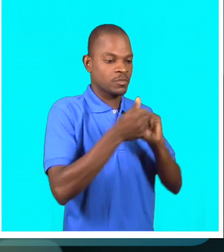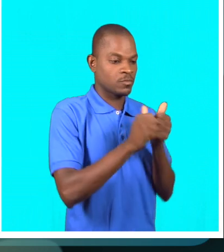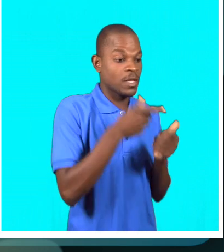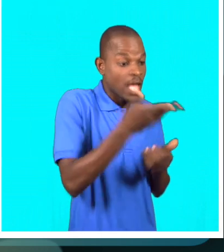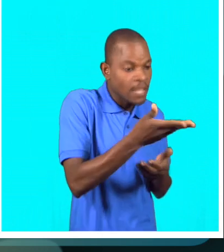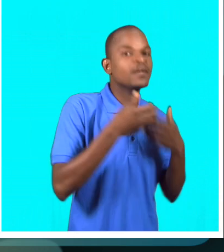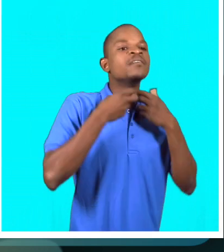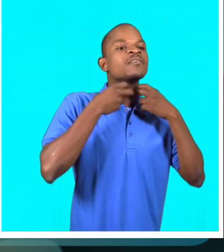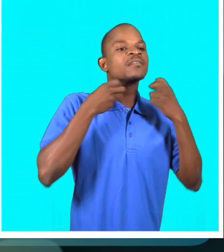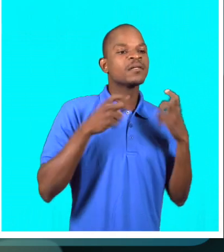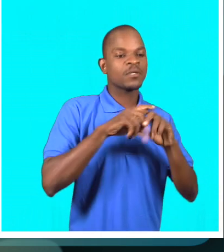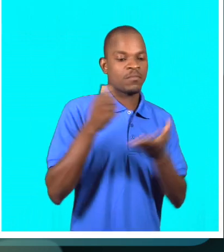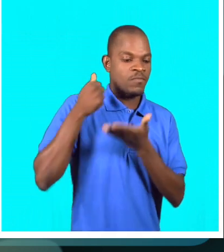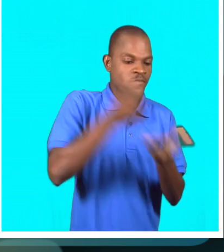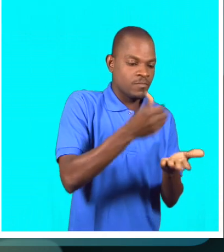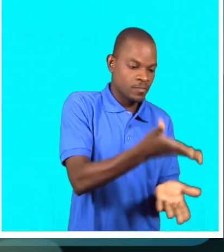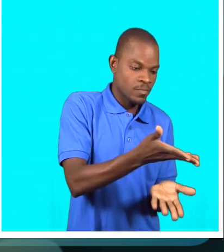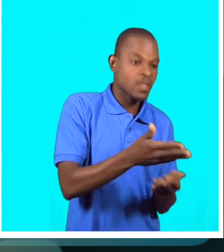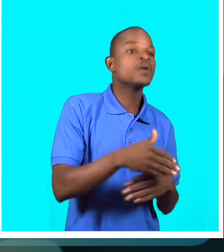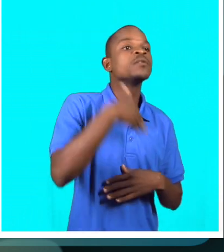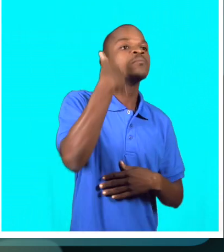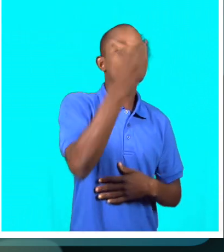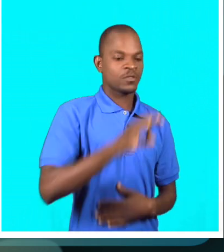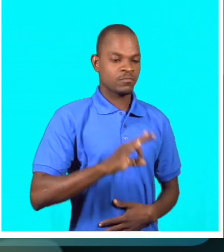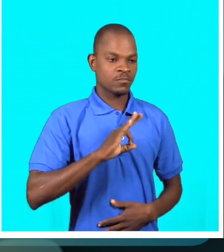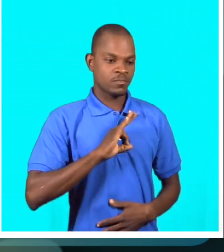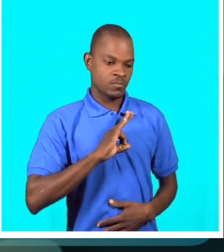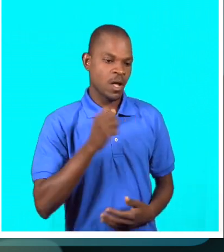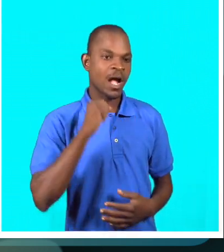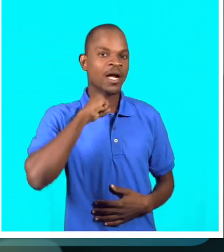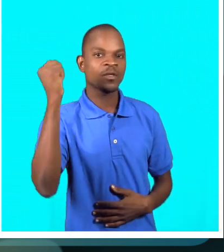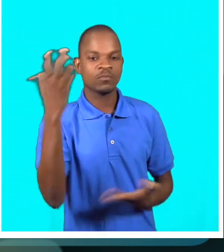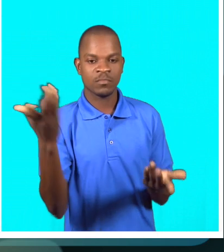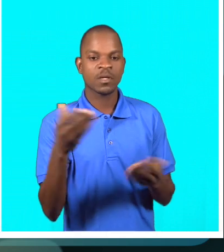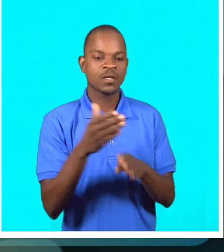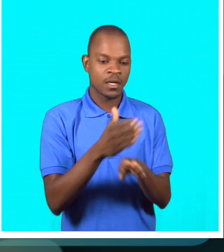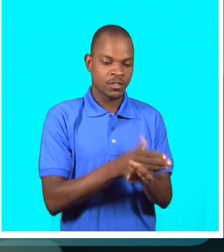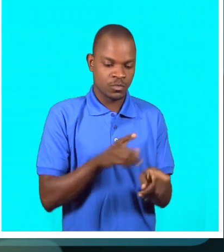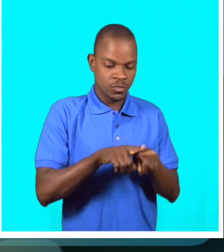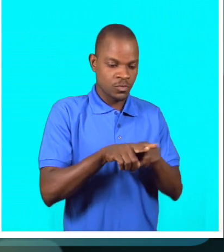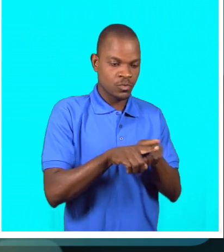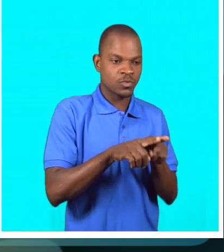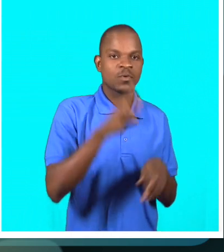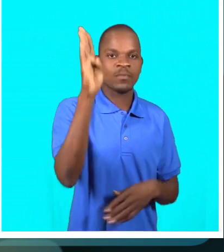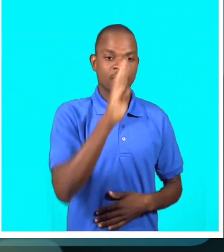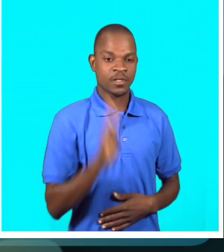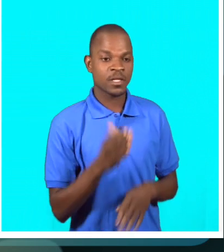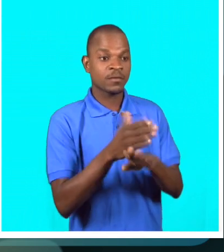reclama uma bolsa dada após ter ganho a medalha de bronze nos Jogos do Rio de Janeiro em 2016.